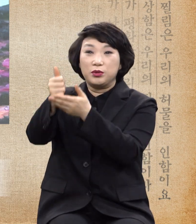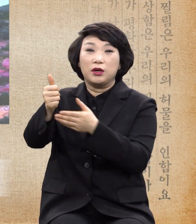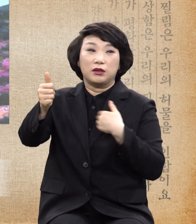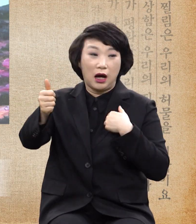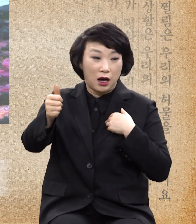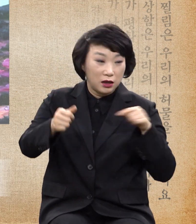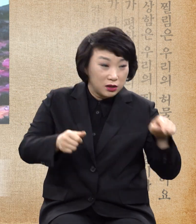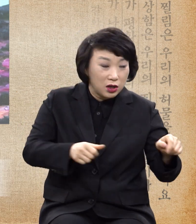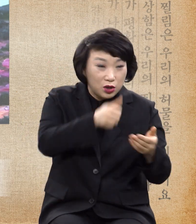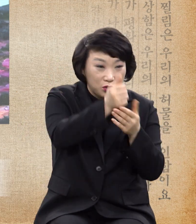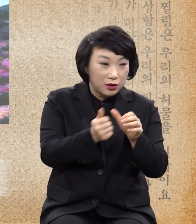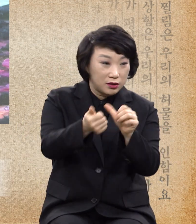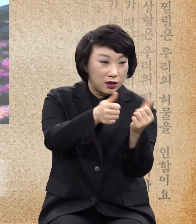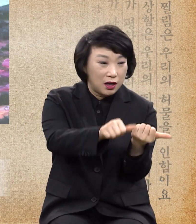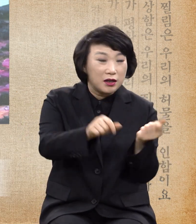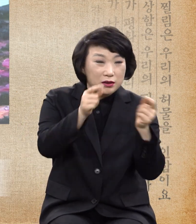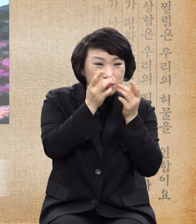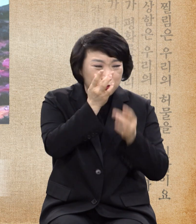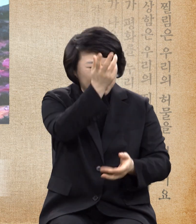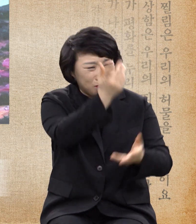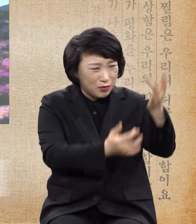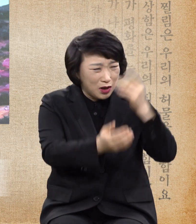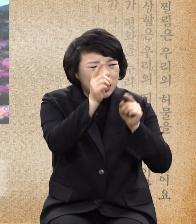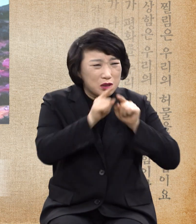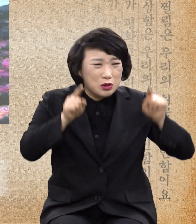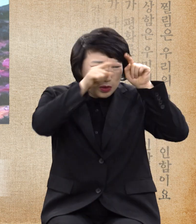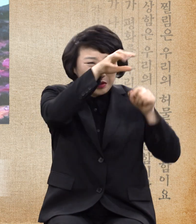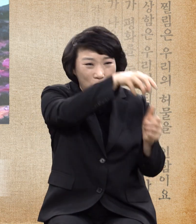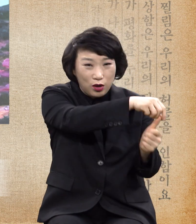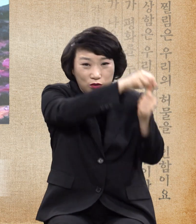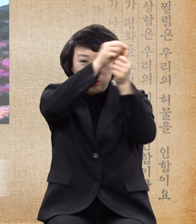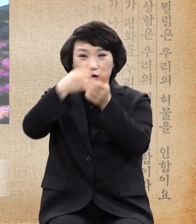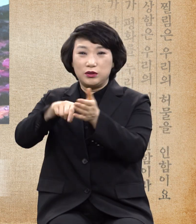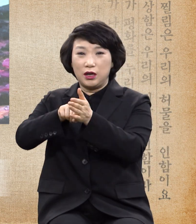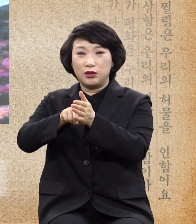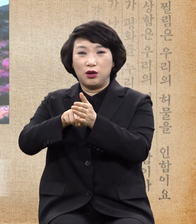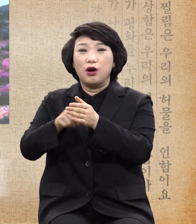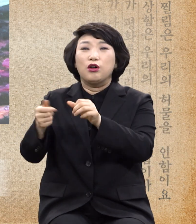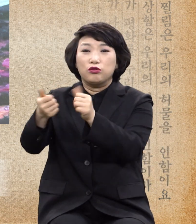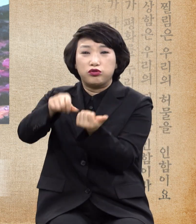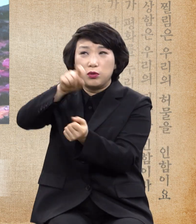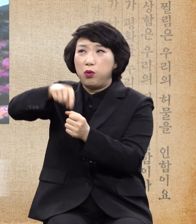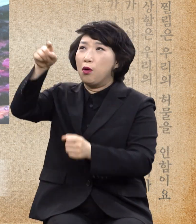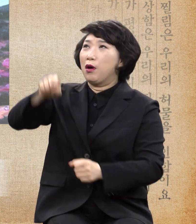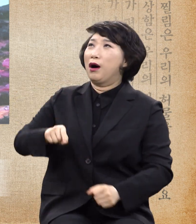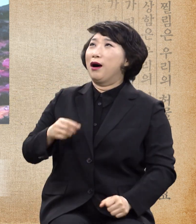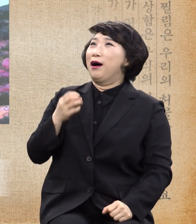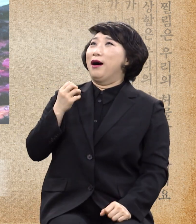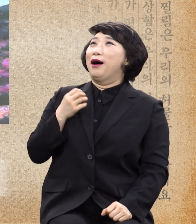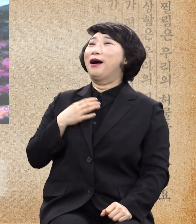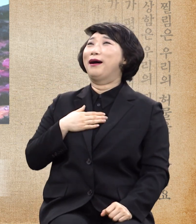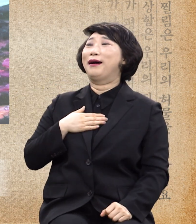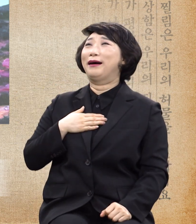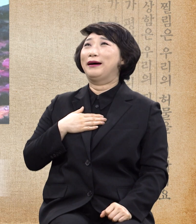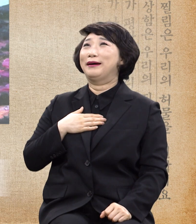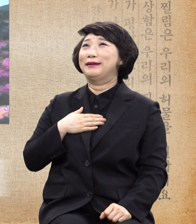죄와 사망과 불편한 지옥에서 구원하려고 죽어주러 오셨다 그래서